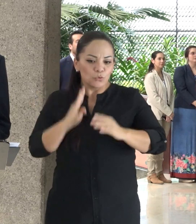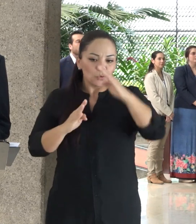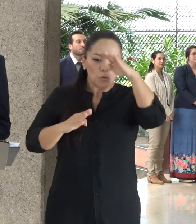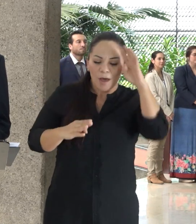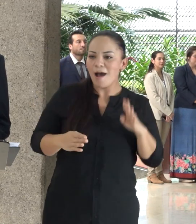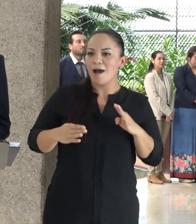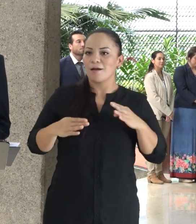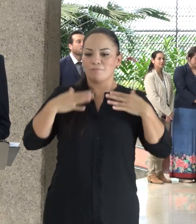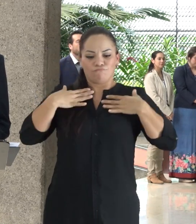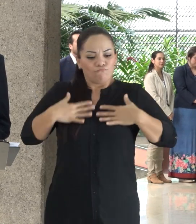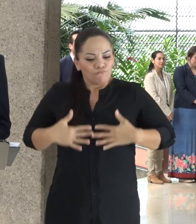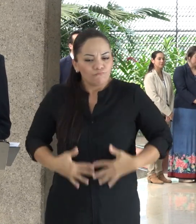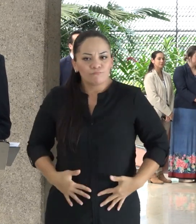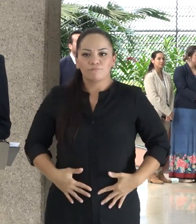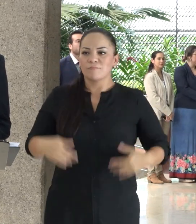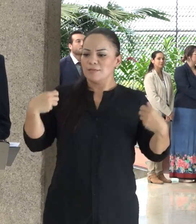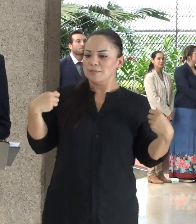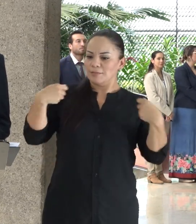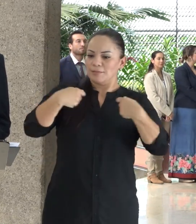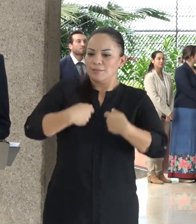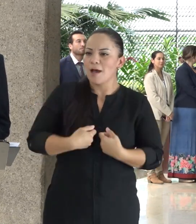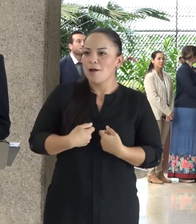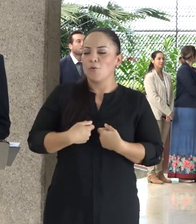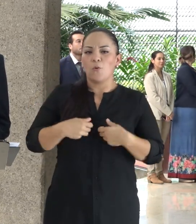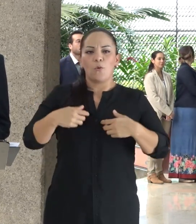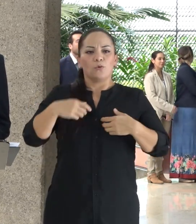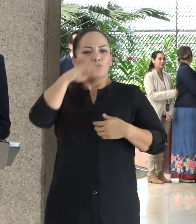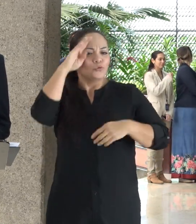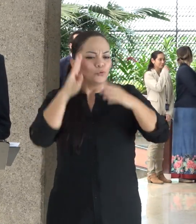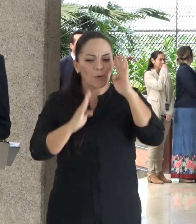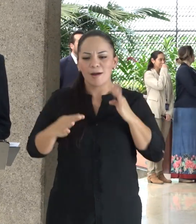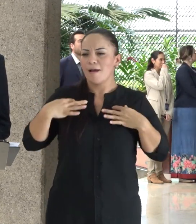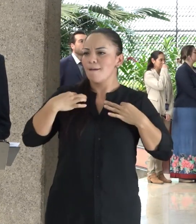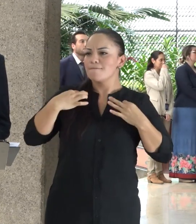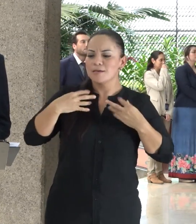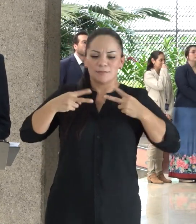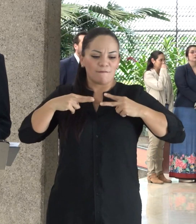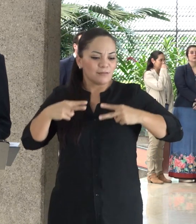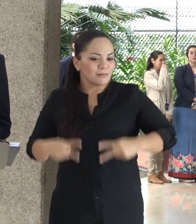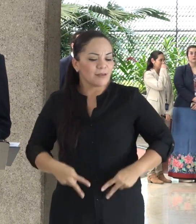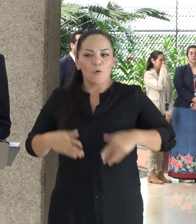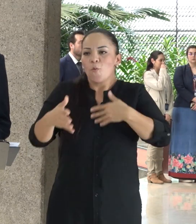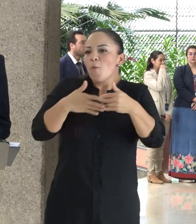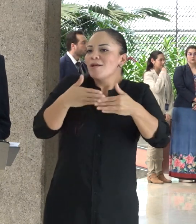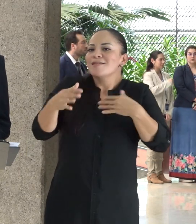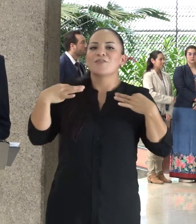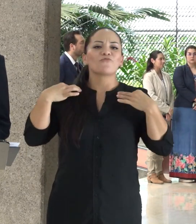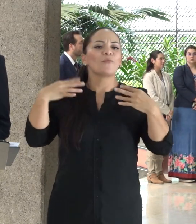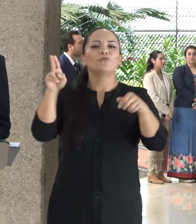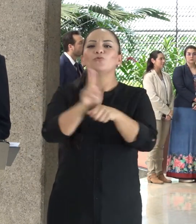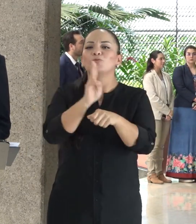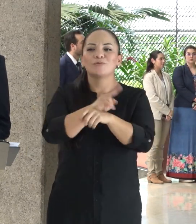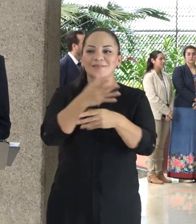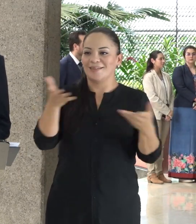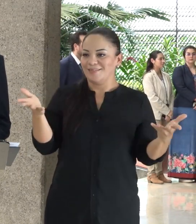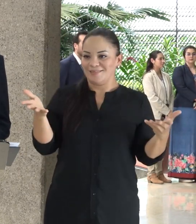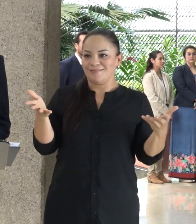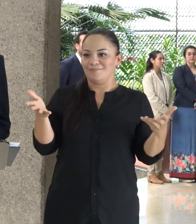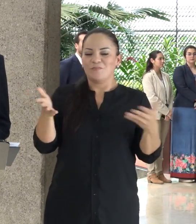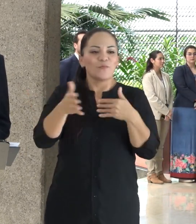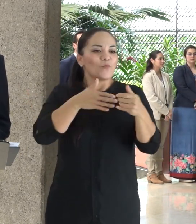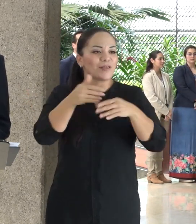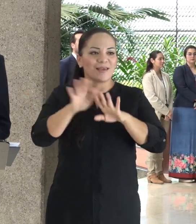gabacha, sudar el saco, sudar la camisa, el vestido, lo que ustedes quieran, lo que estén